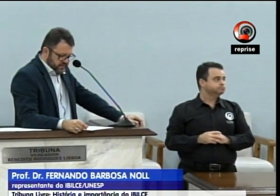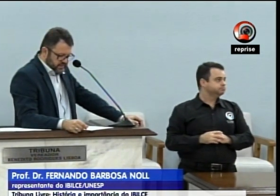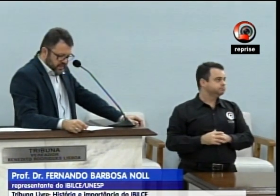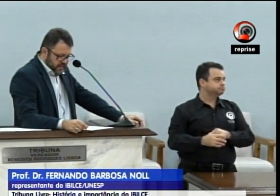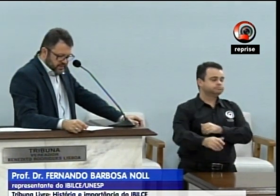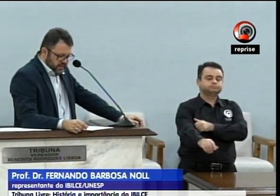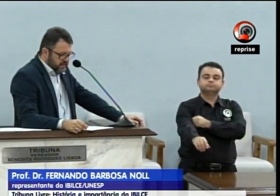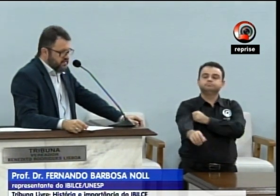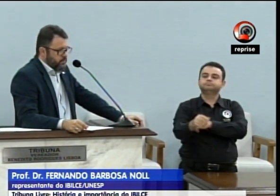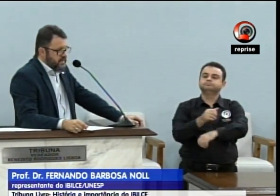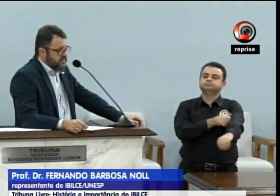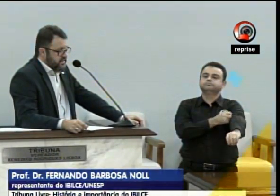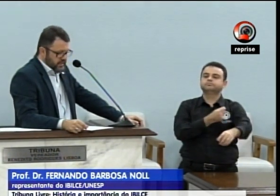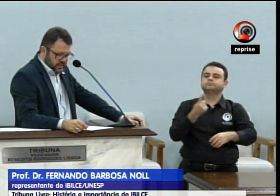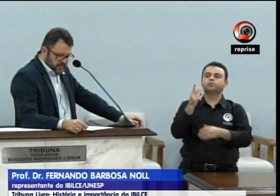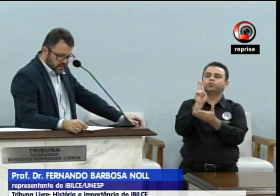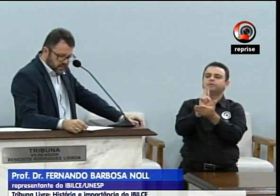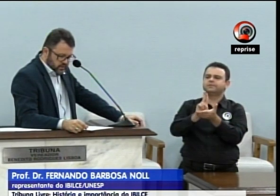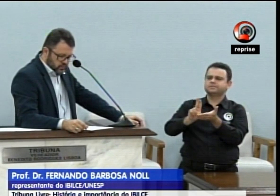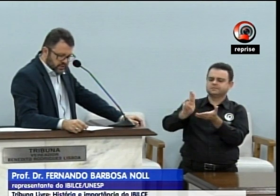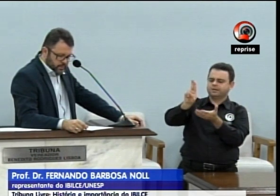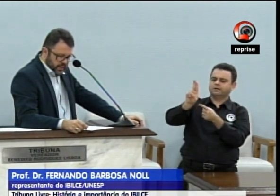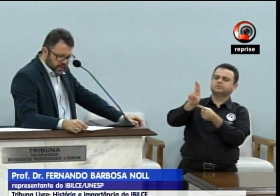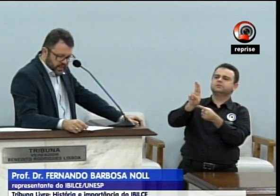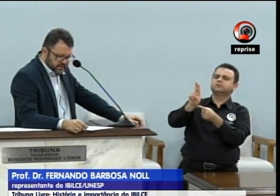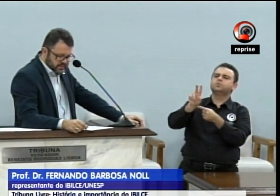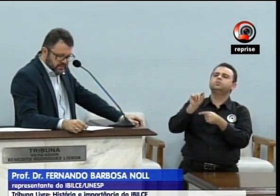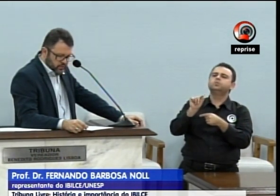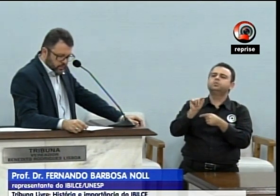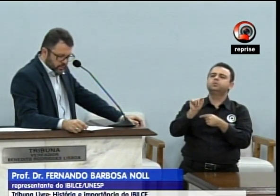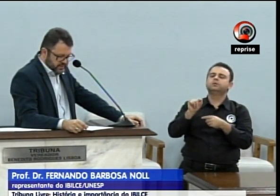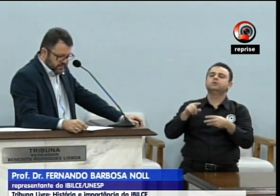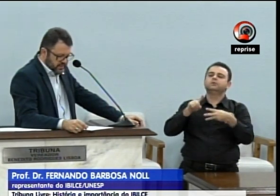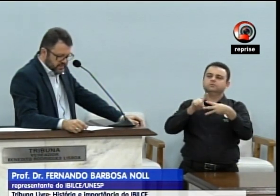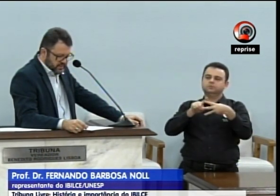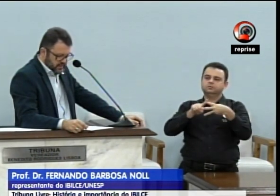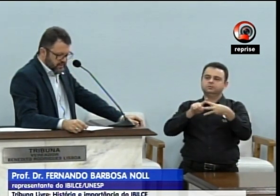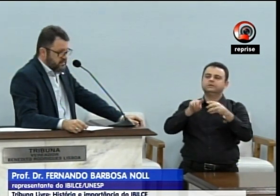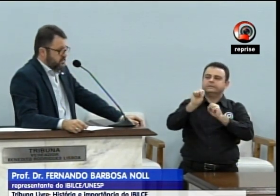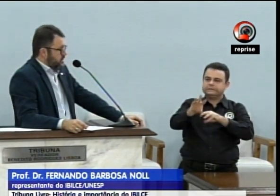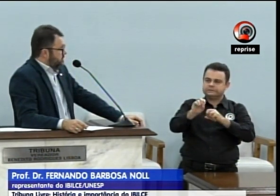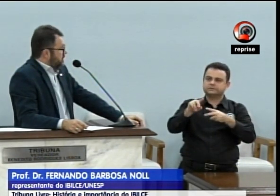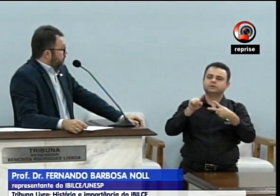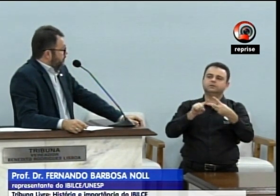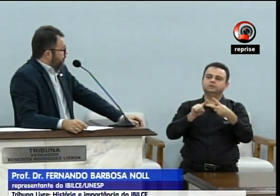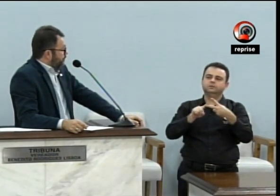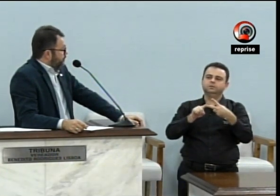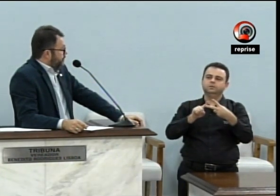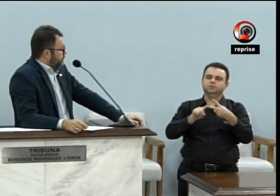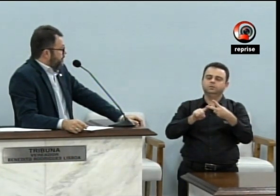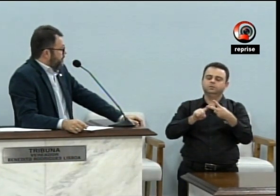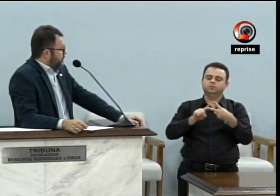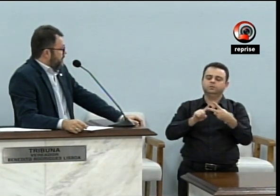A universidade, ela se baseia no tripé ensino, pesquisa e extensão.